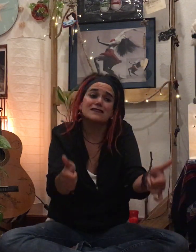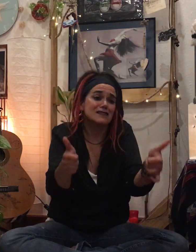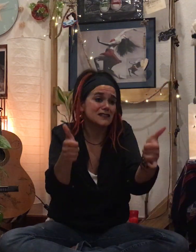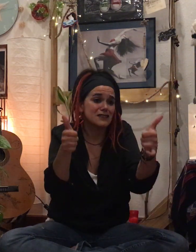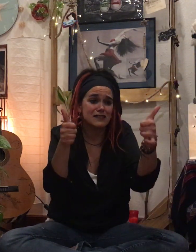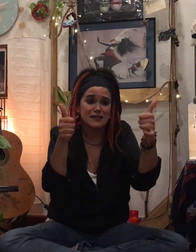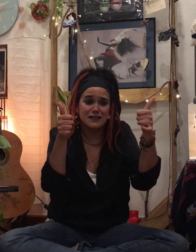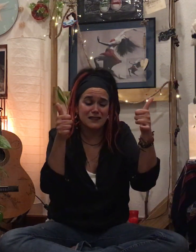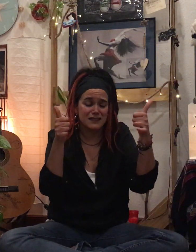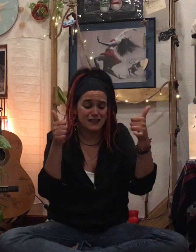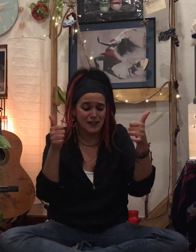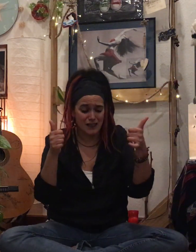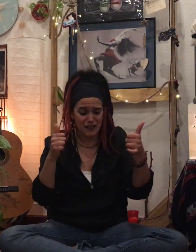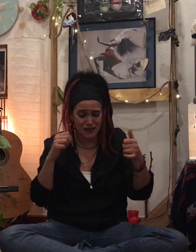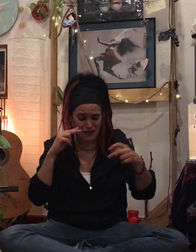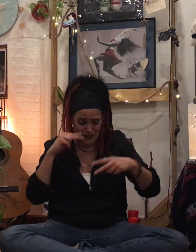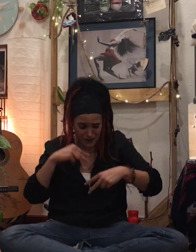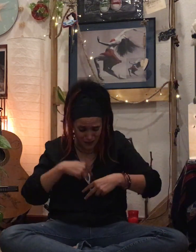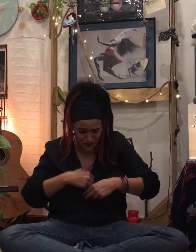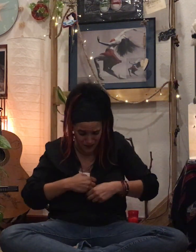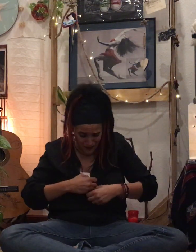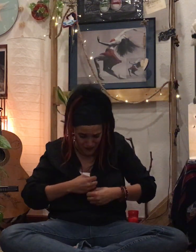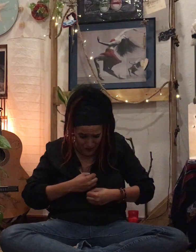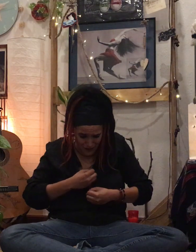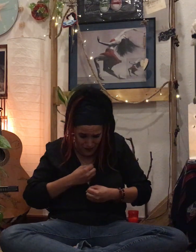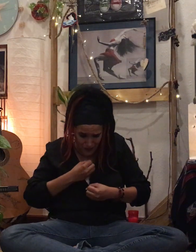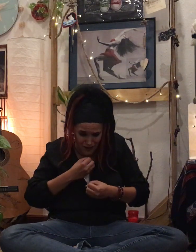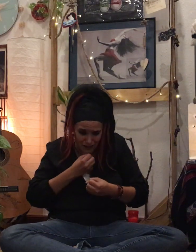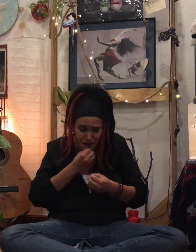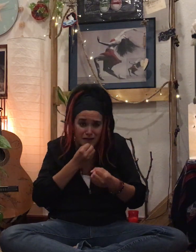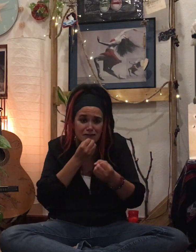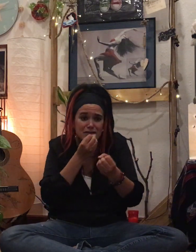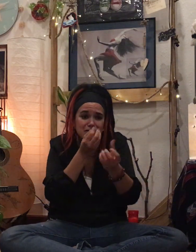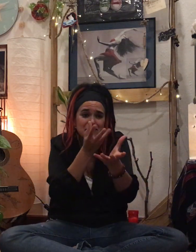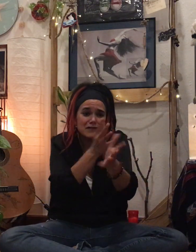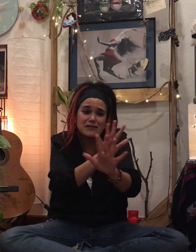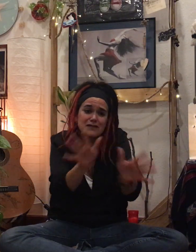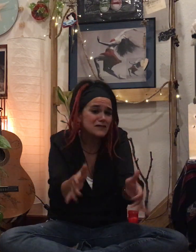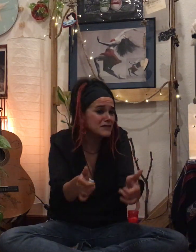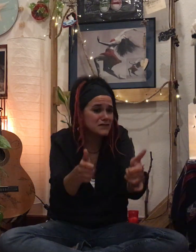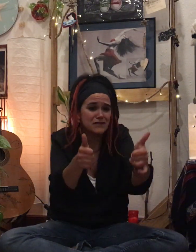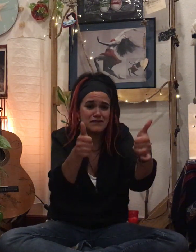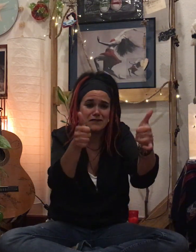Apenas Nada más